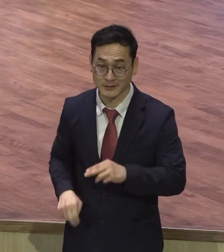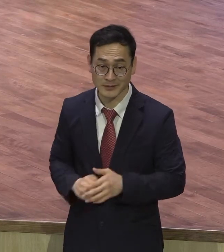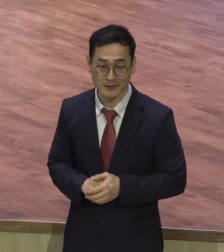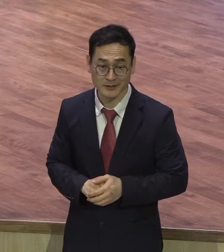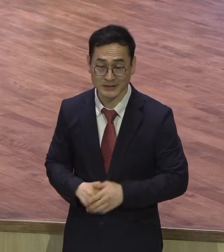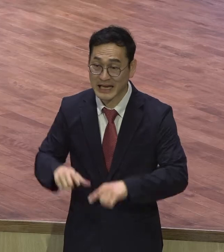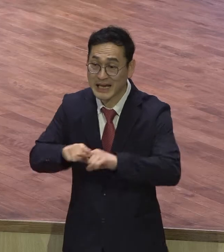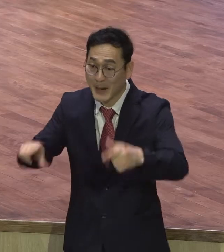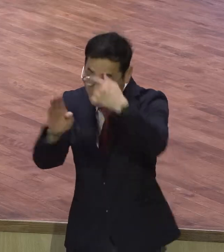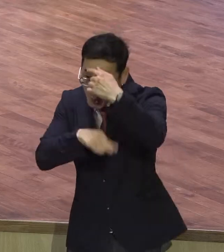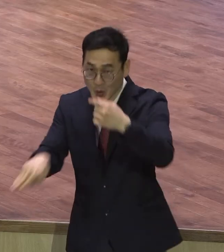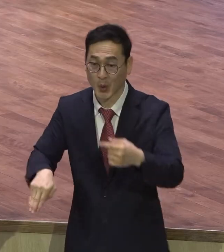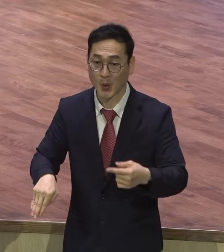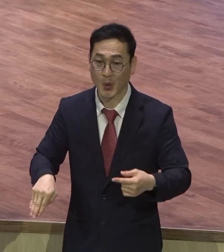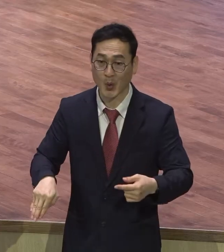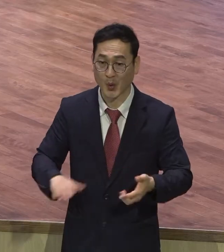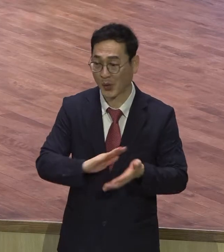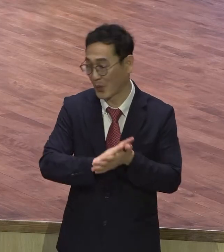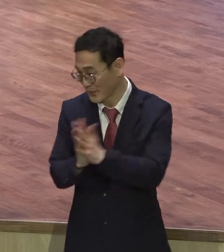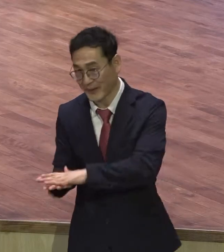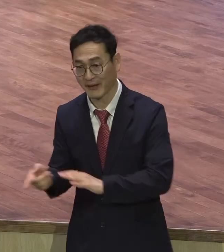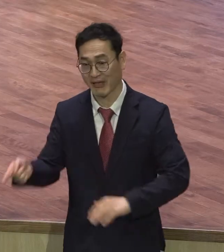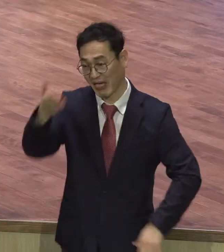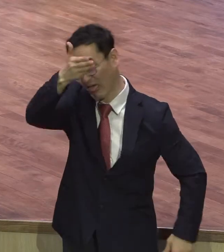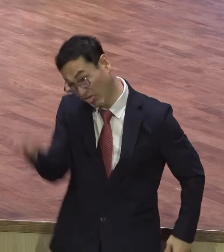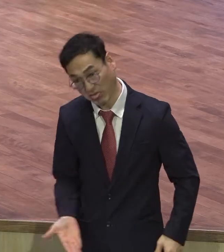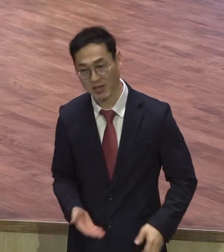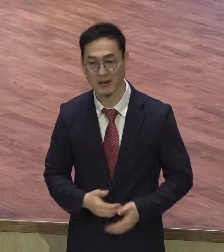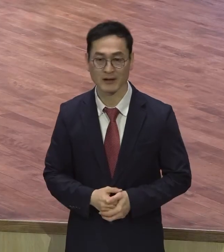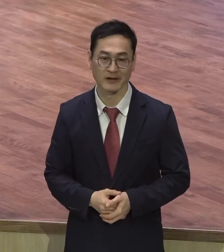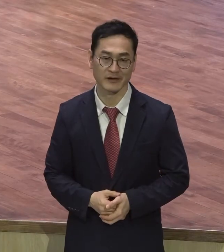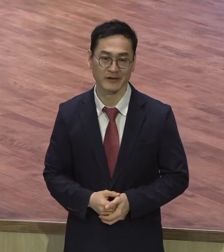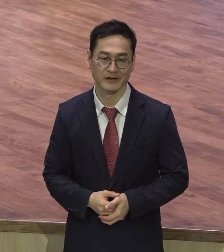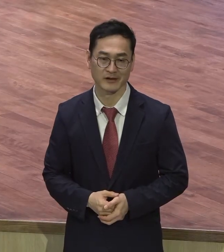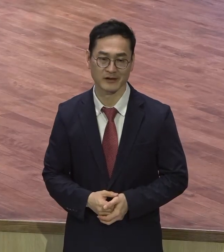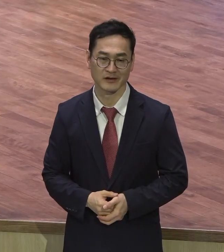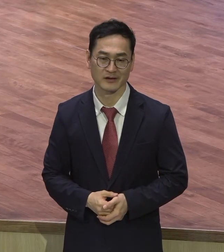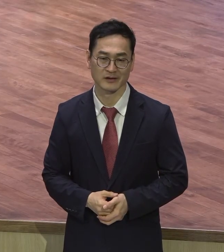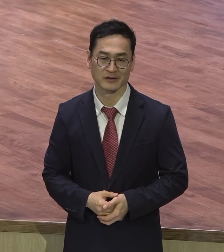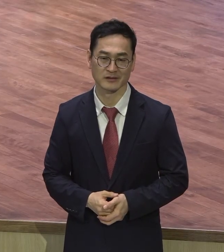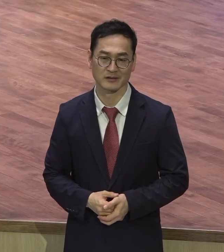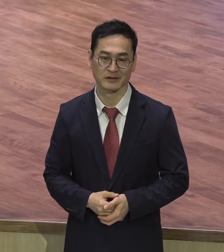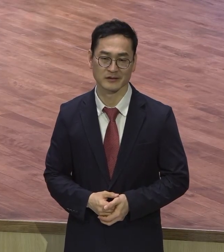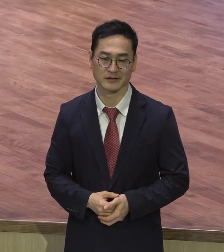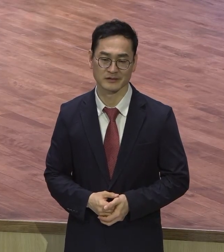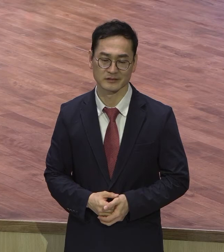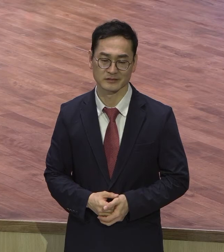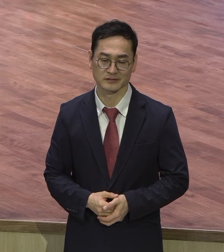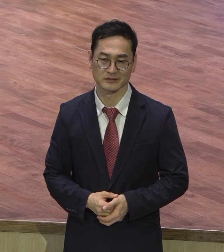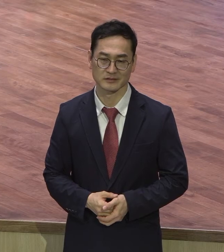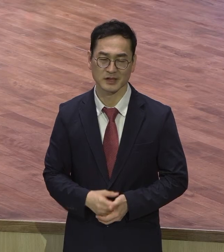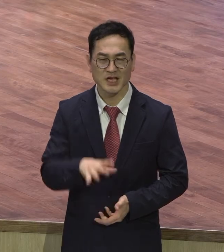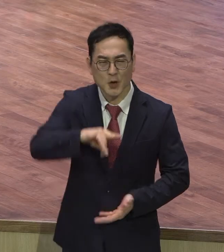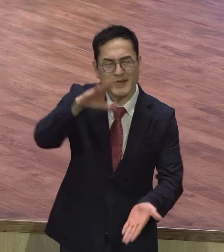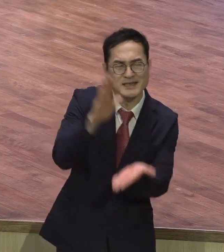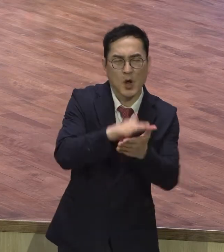해가지고 나올 때는 완전히 평신도로 원래 뜨거운 가슴 다 식어버리고 그렇게 나온다.